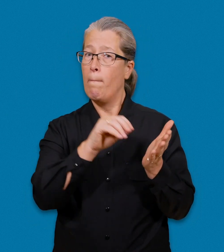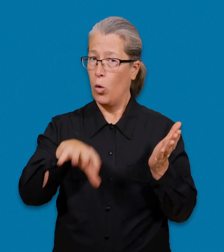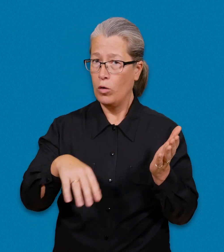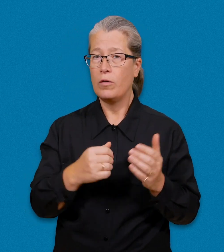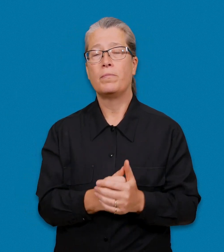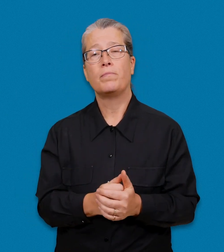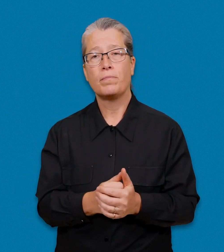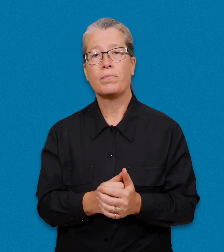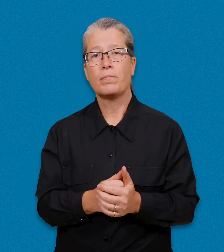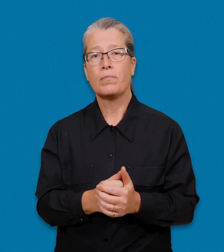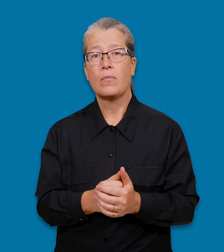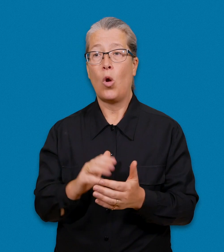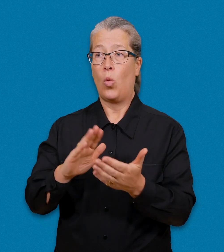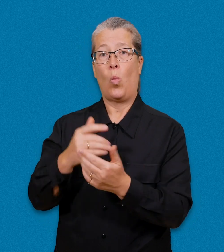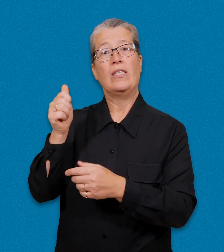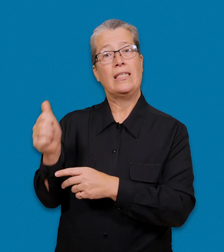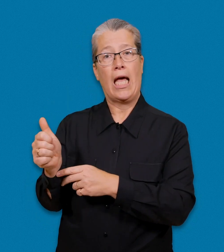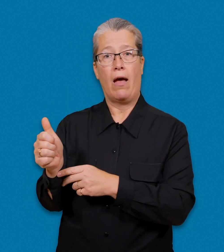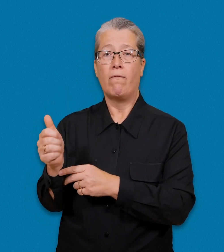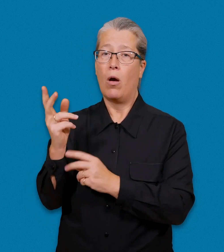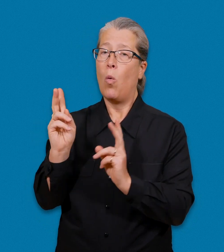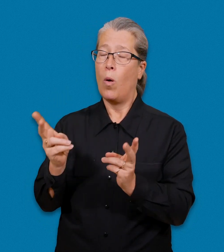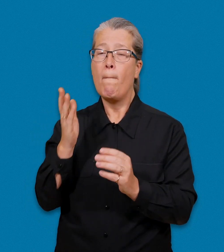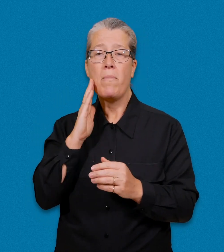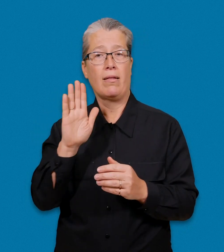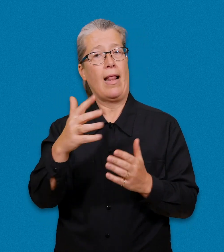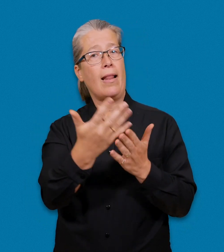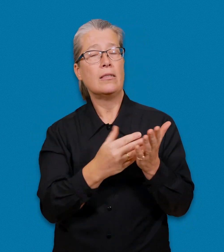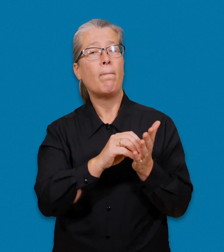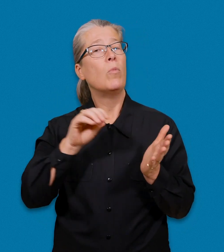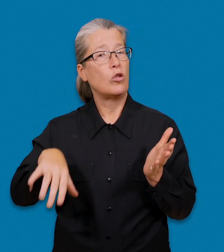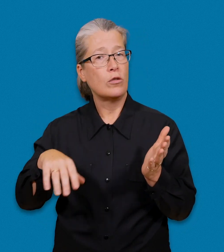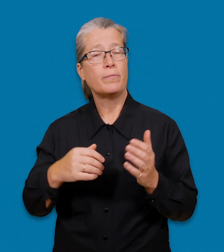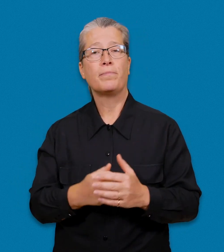tolkar till listan. Tolken kan också be att bli borttagen från listan.